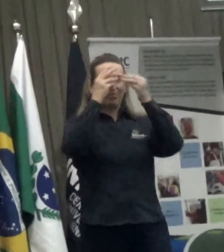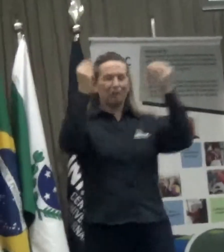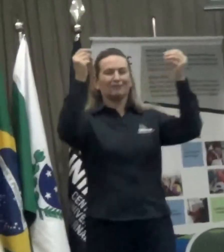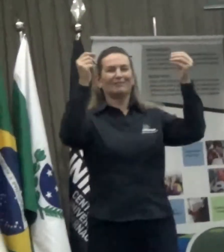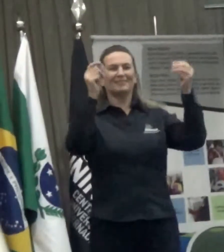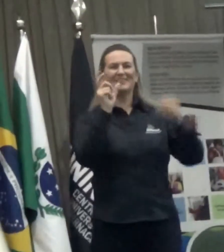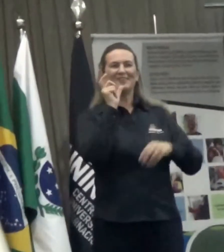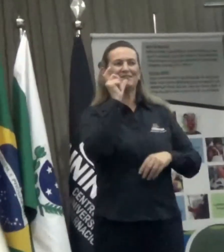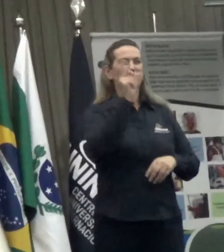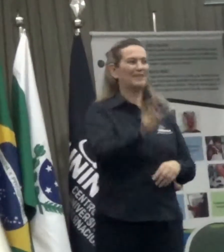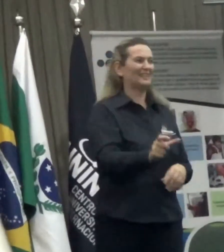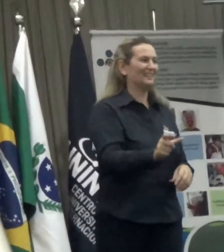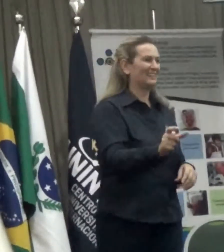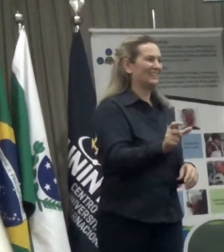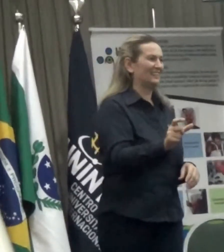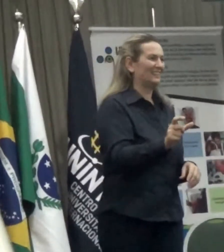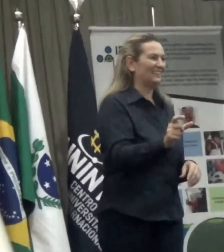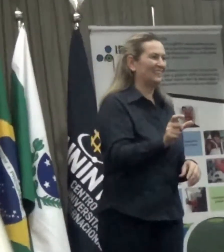Regi...